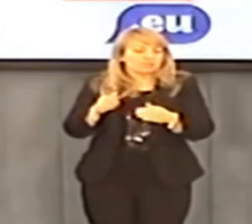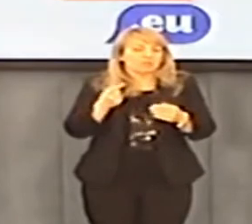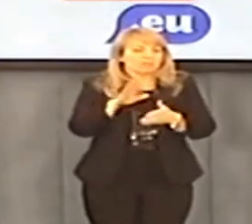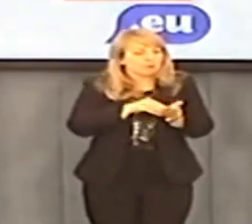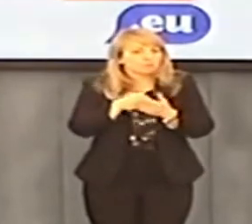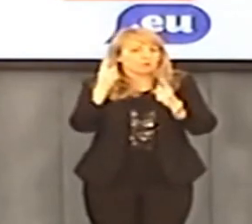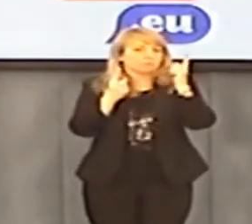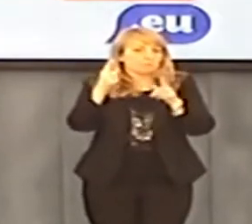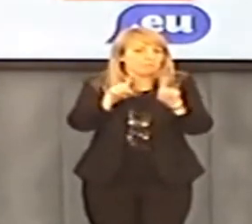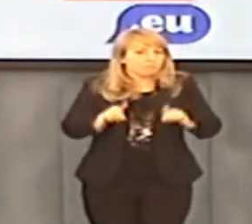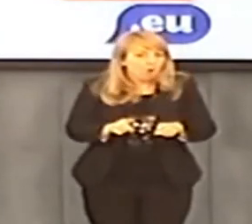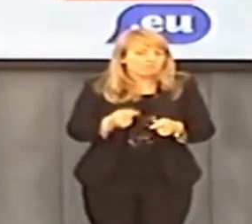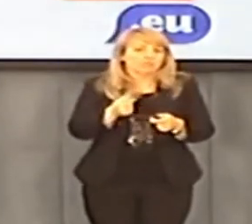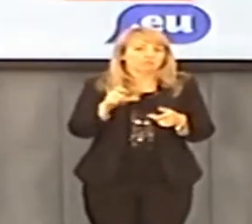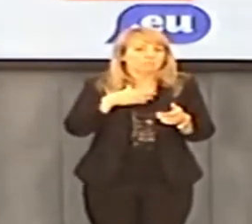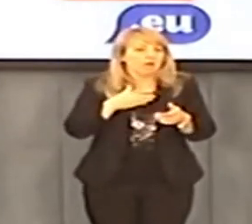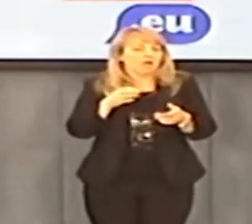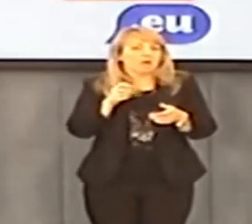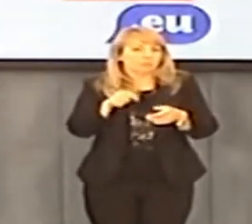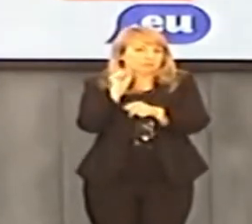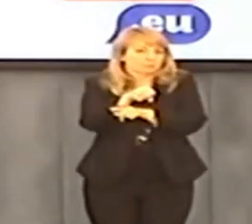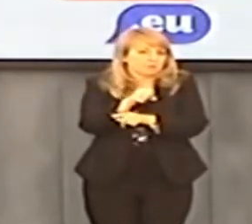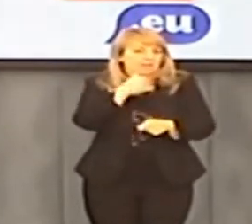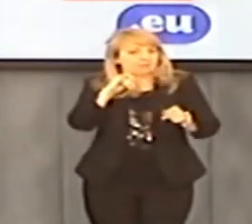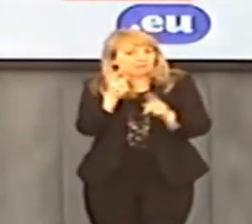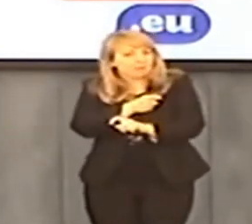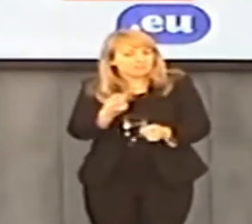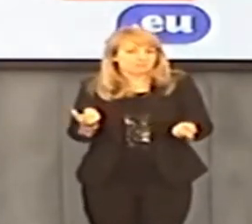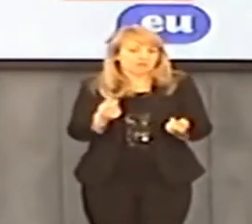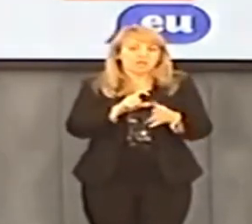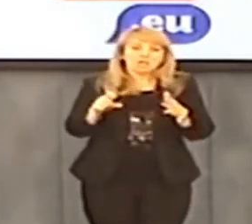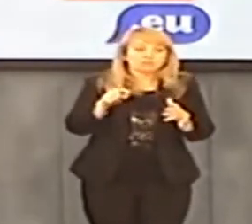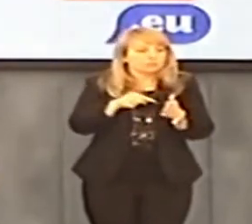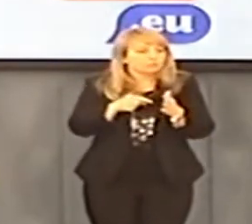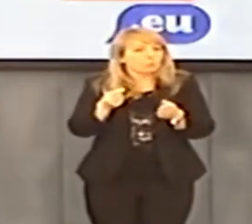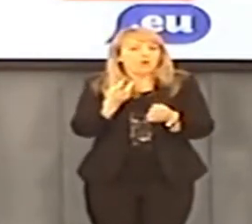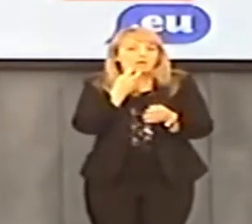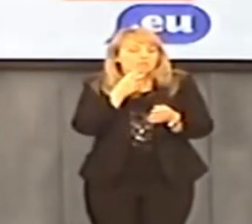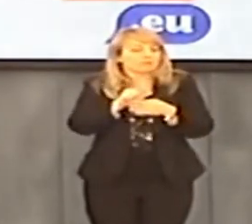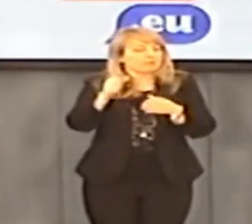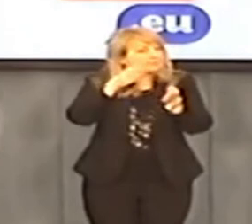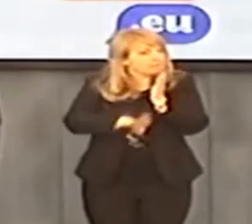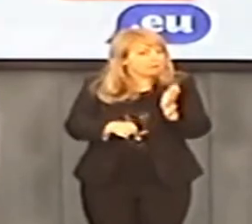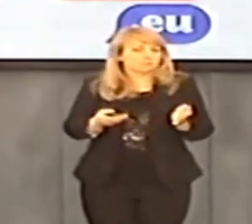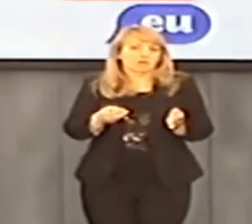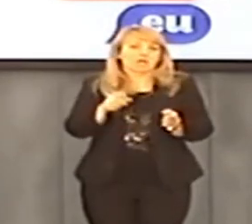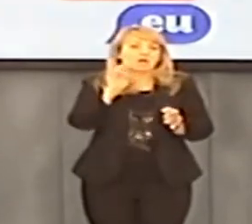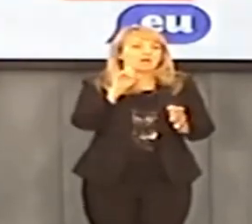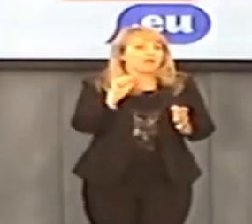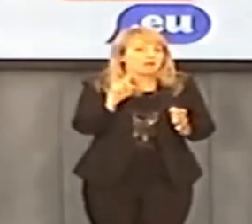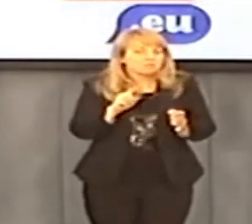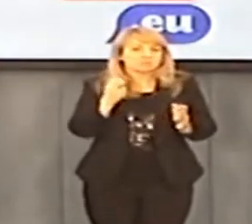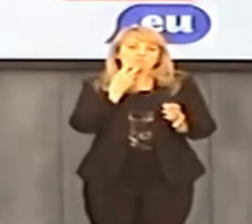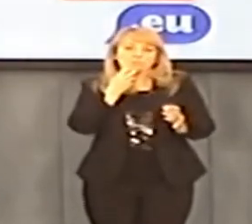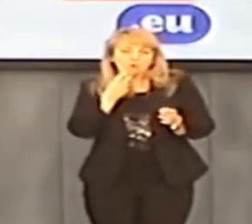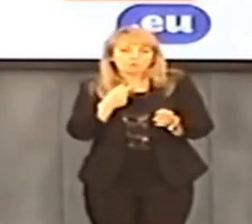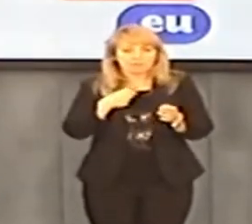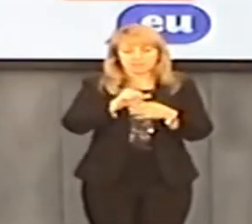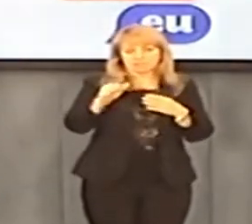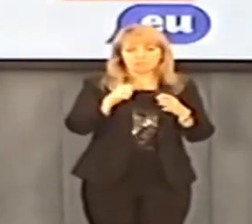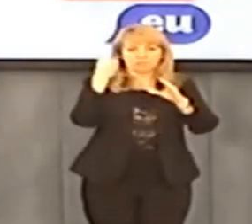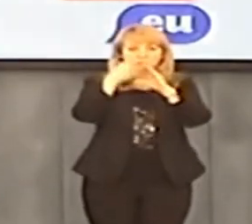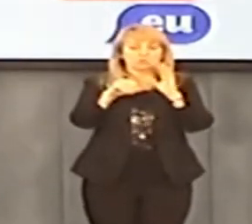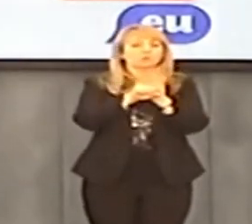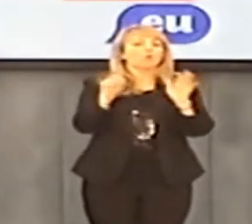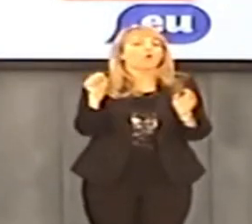mieć w jakichś dziedzinach przewagę strategiczną? Nie wiem, w przemyśle meblarskim, czy Polska będzie miała przewagę strategiczną? Czy energia w Polsce w roku